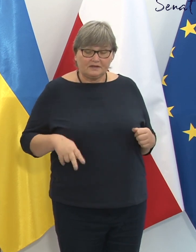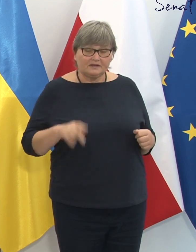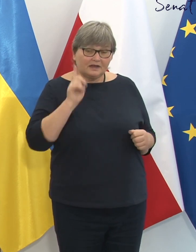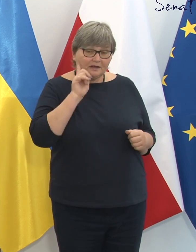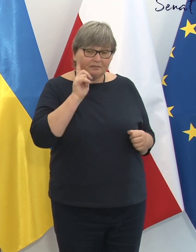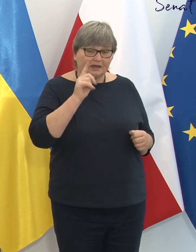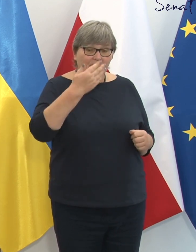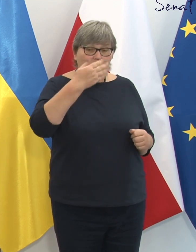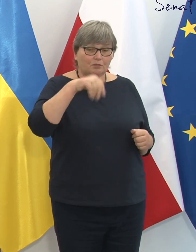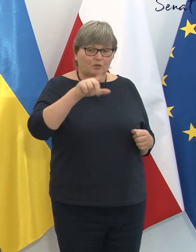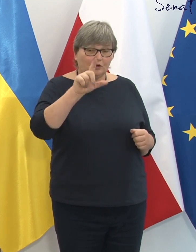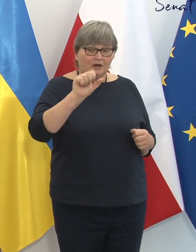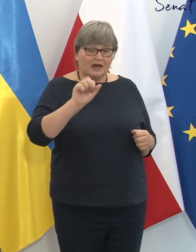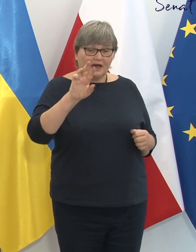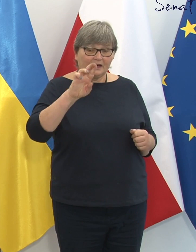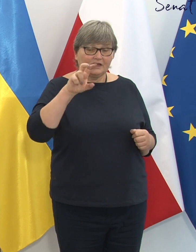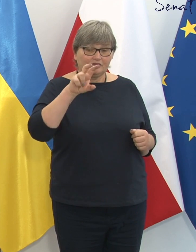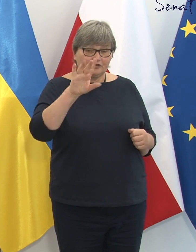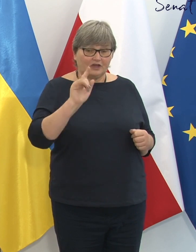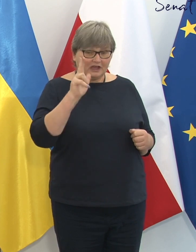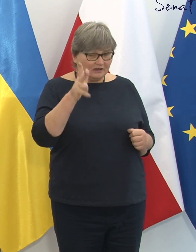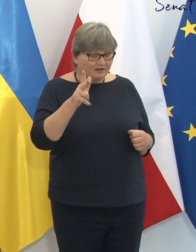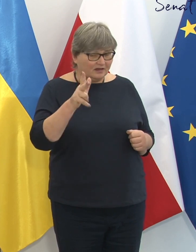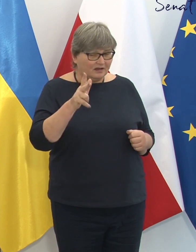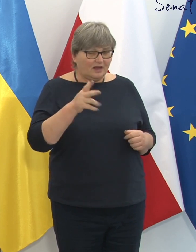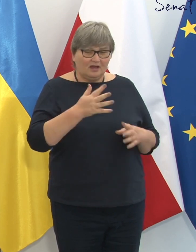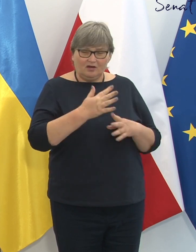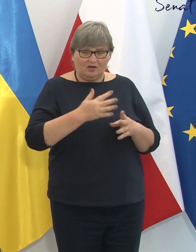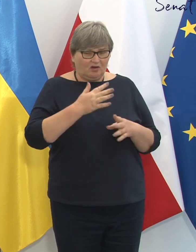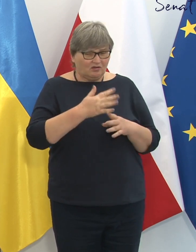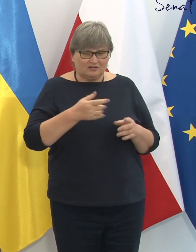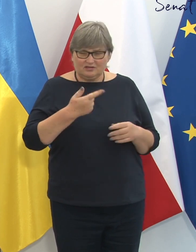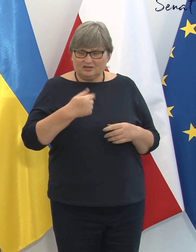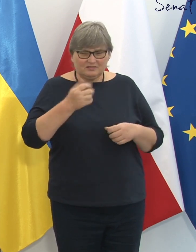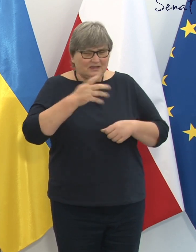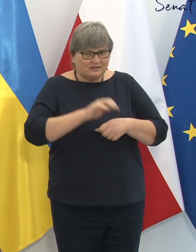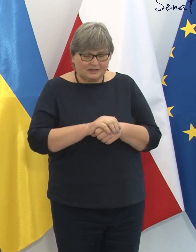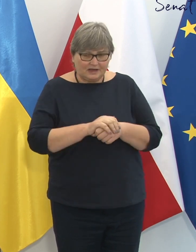skrytykował fakt, że Komisja Senacka ds. Unii Europejskiej